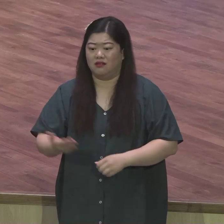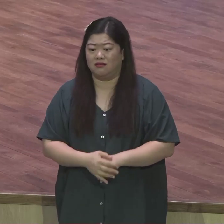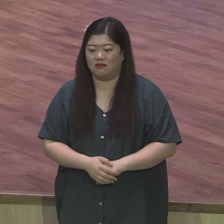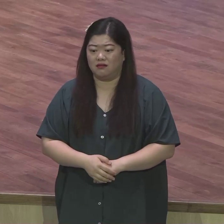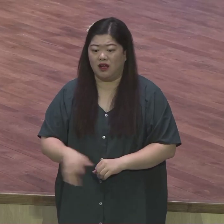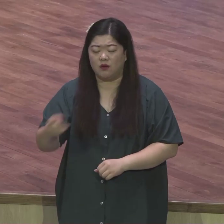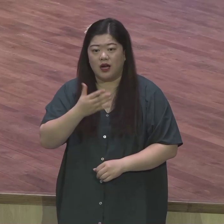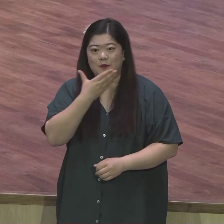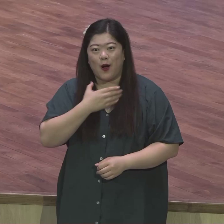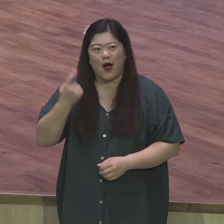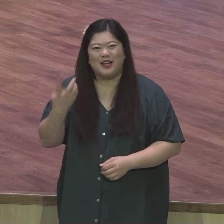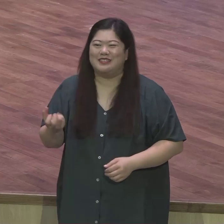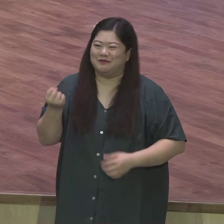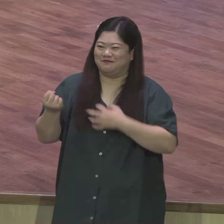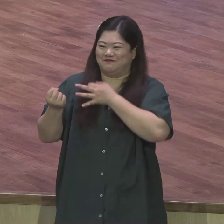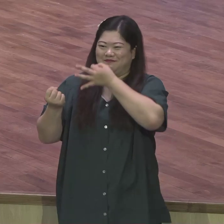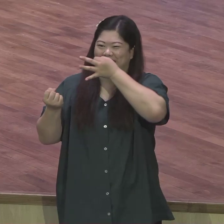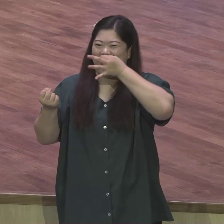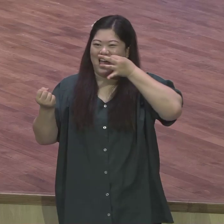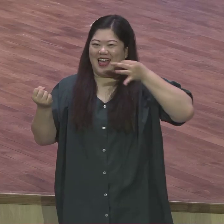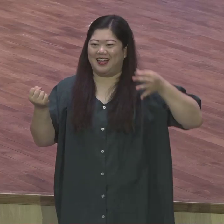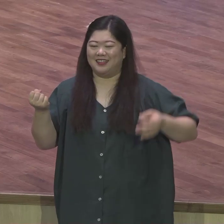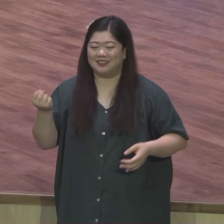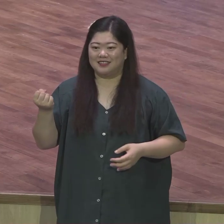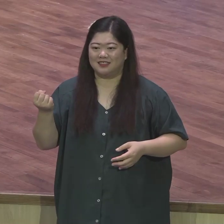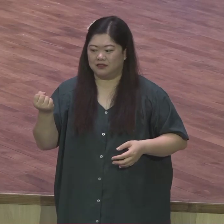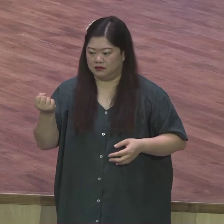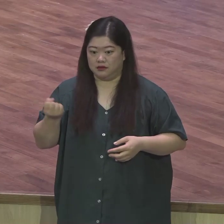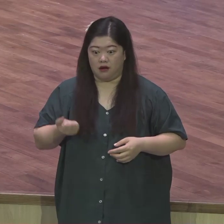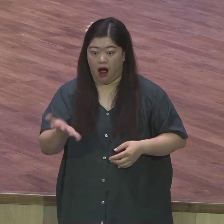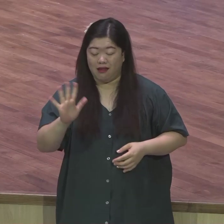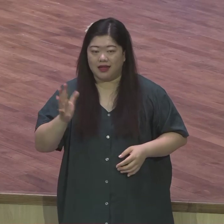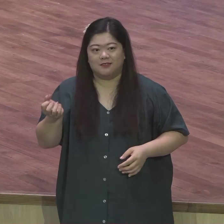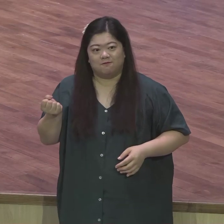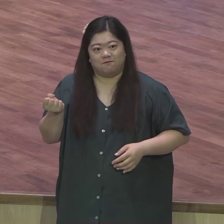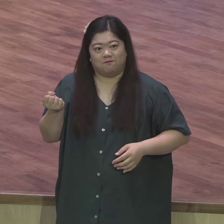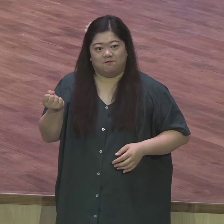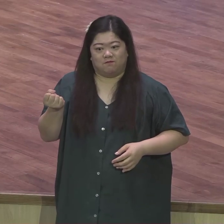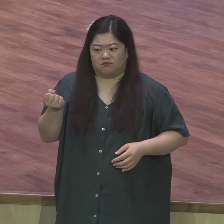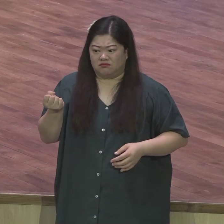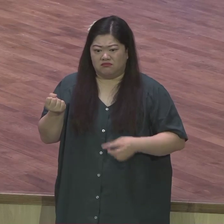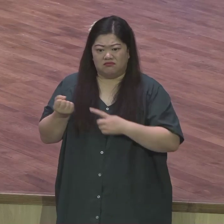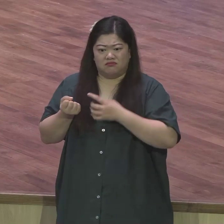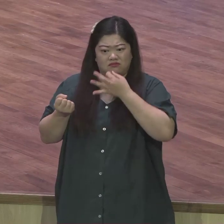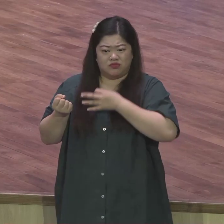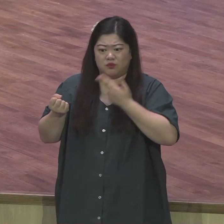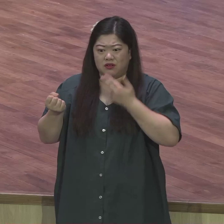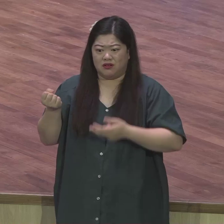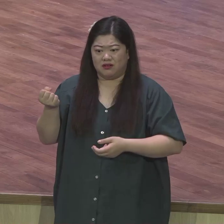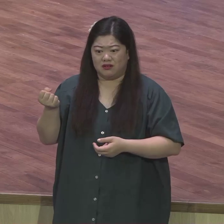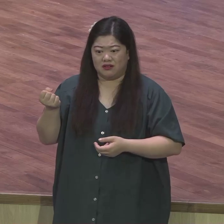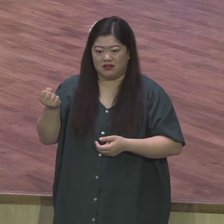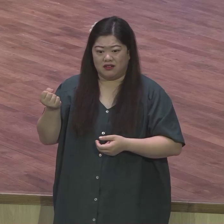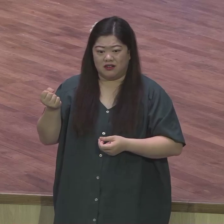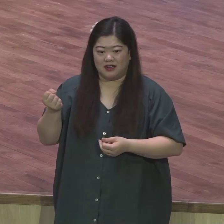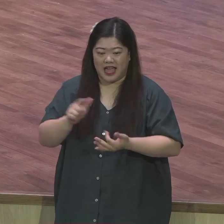그래서 하늘에 섰을 때 어떻게 하든지 강서구 안에 믿는 많은 70만의